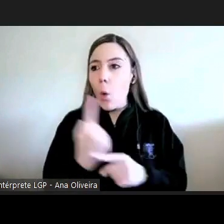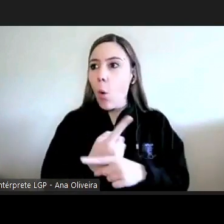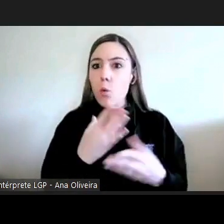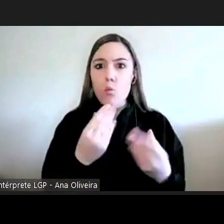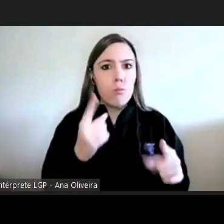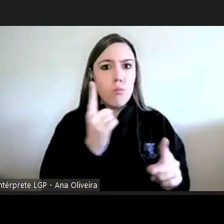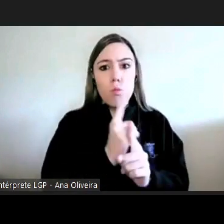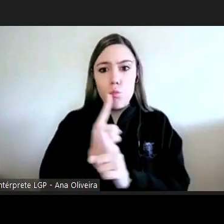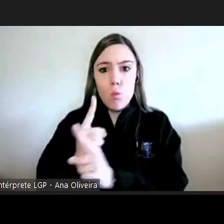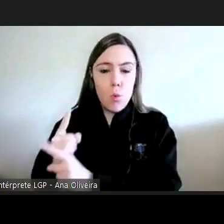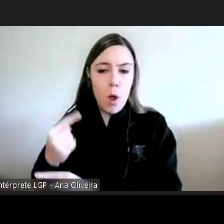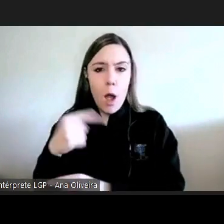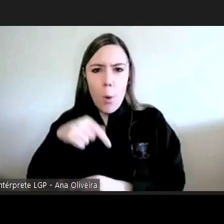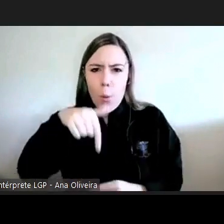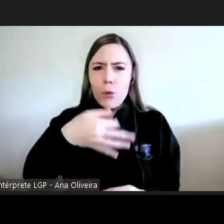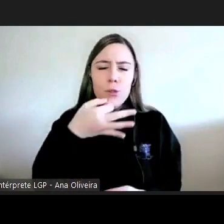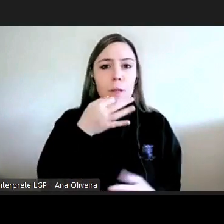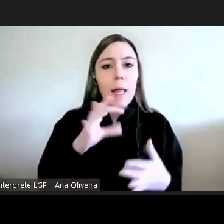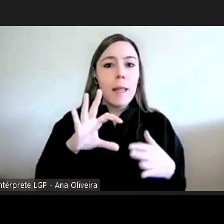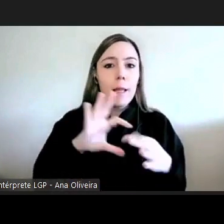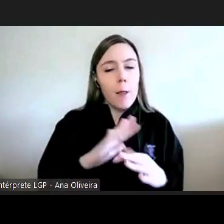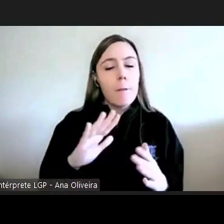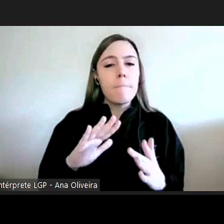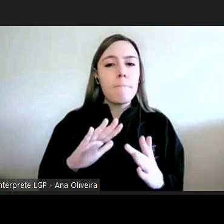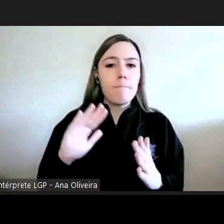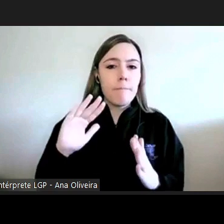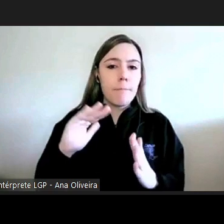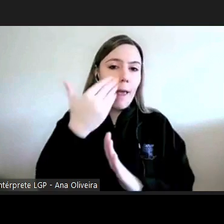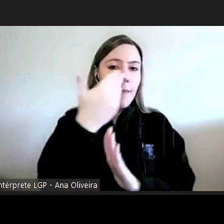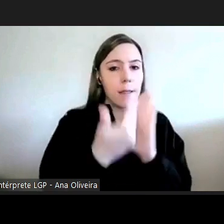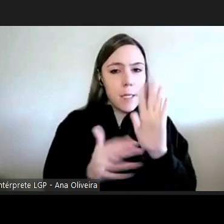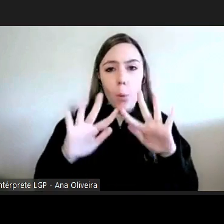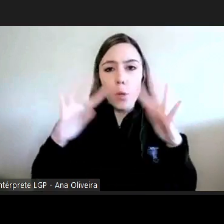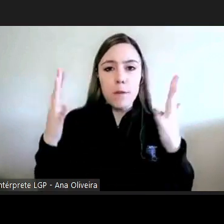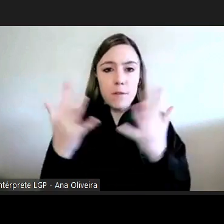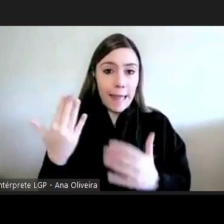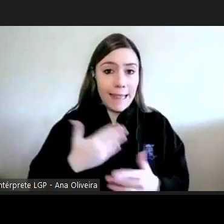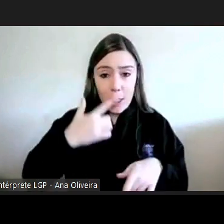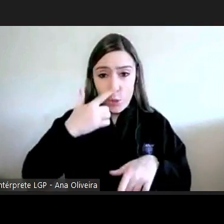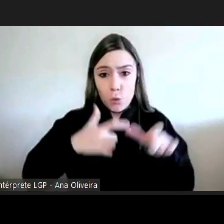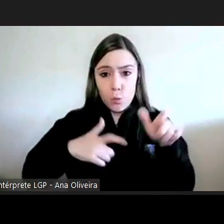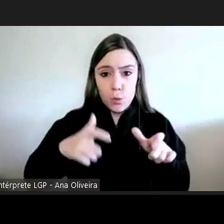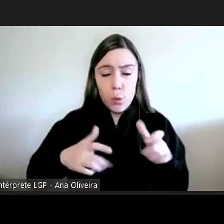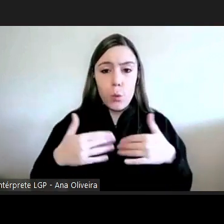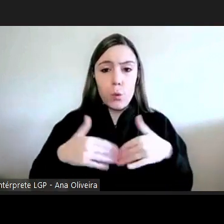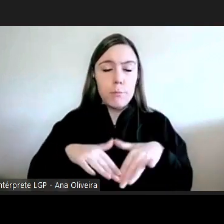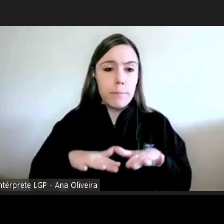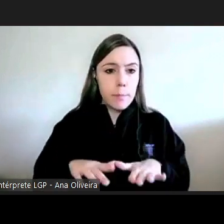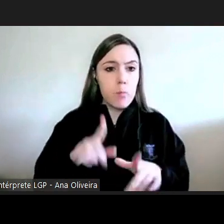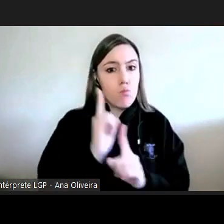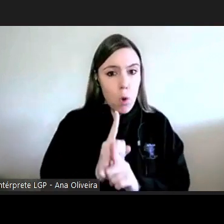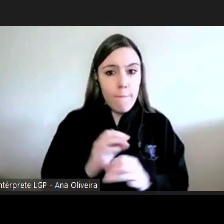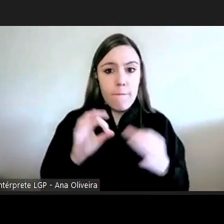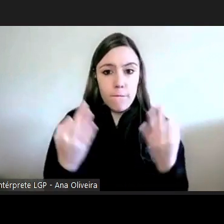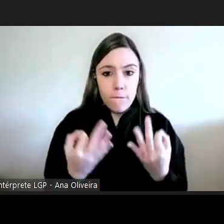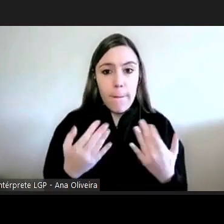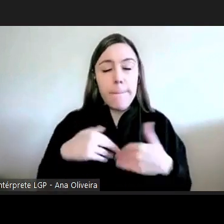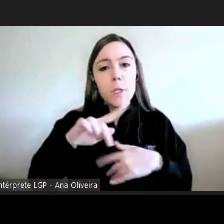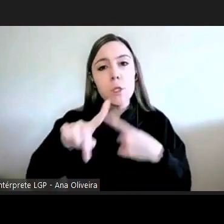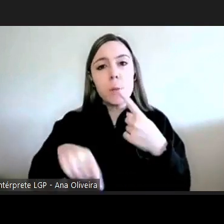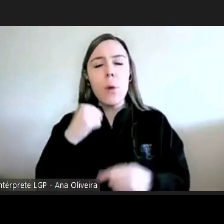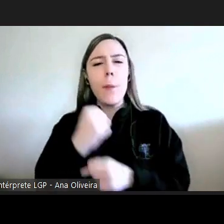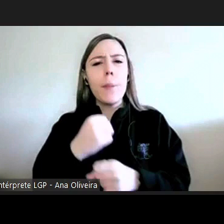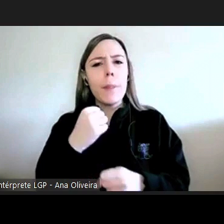estamos aqui a falar de declaração universal dos direitos do homem portanto nada de mais comum mas depois a atuação dos provedores e as suas